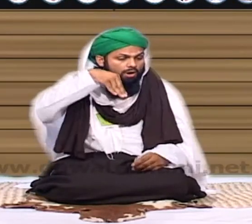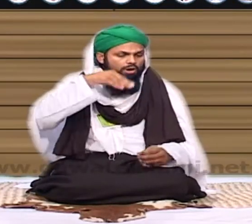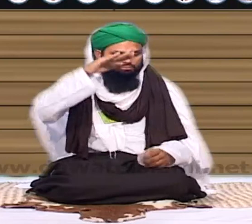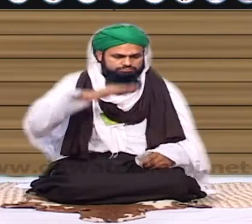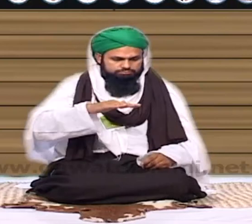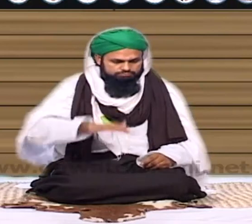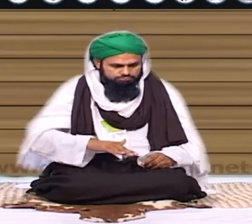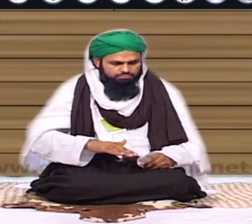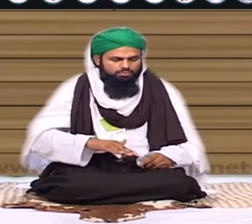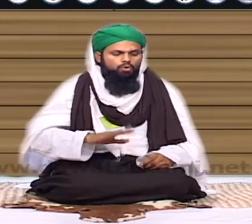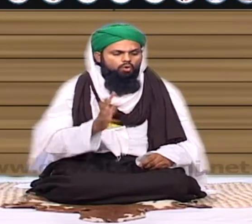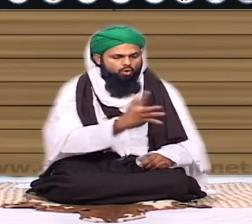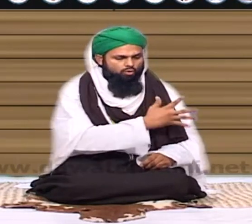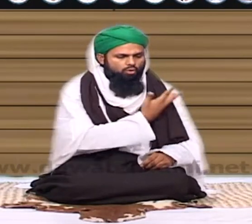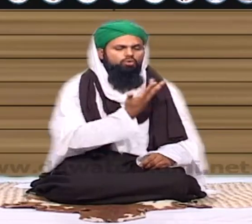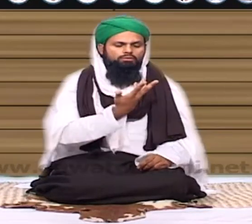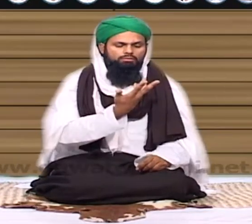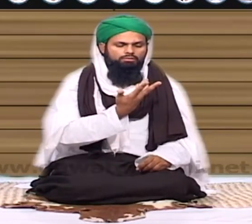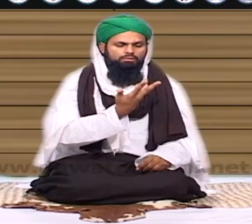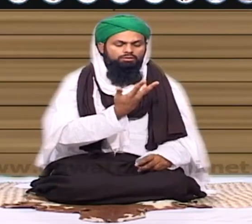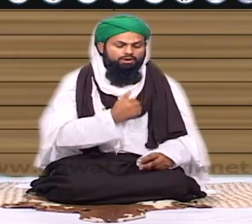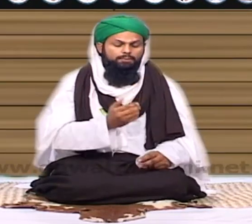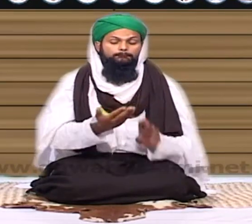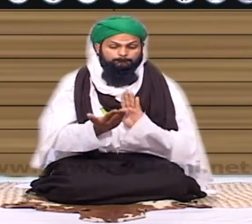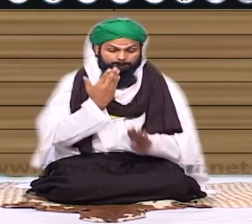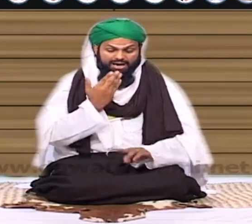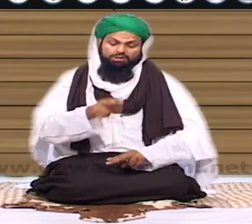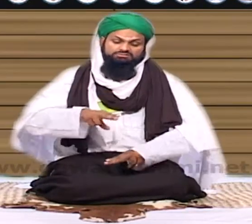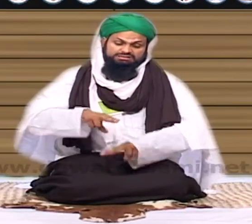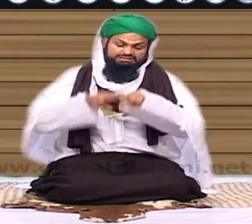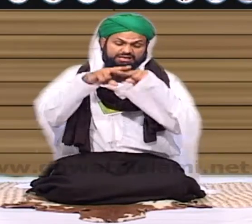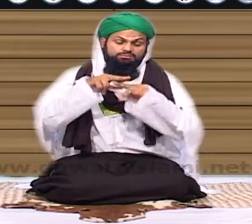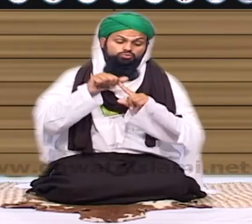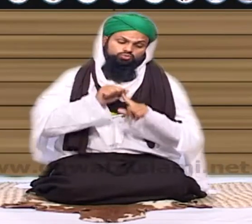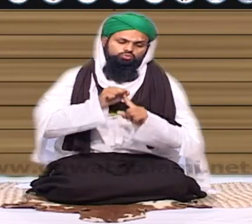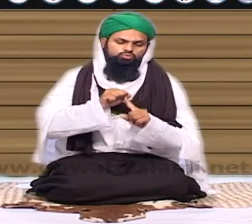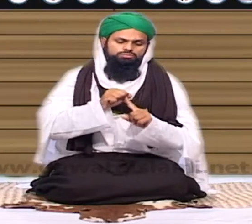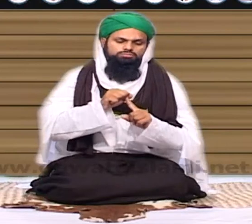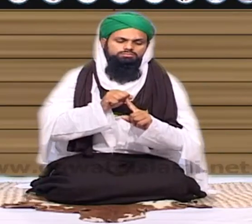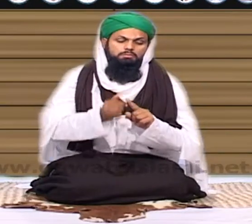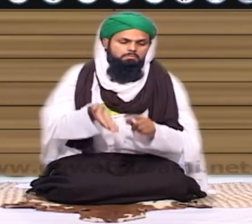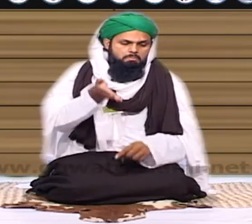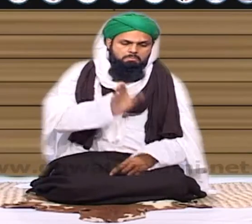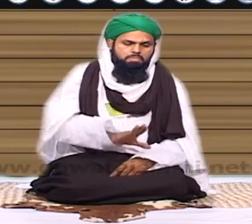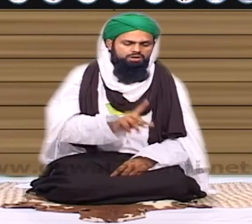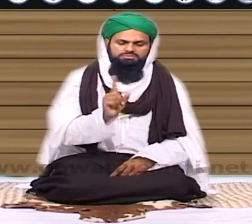چھوٹا ہوتا کوئی پہاڑی ہوتا ہے تو اس کے حساب سے تو ٹھیک ہے جو انصاف سے آپ نے دینا سیچ ساپ رہے کہ اس کو ماری کلپی اور پھر